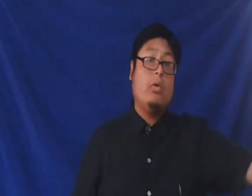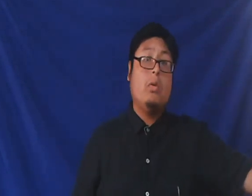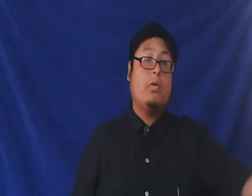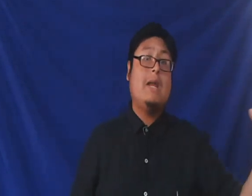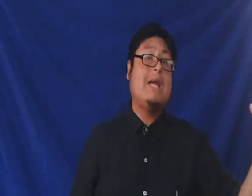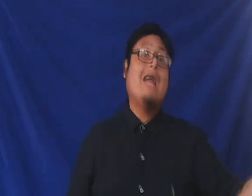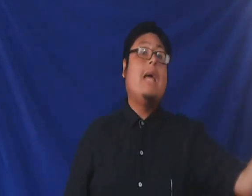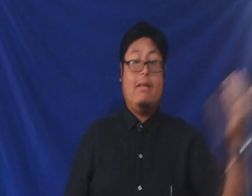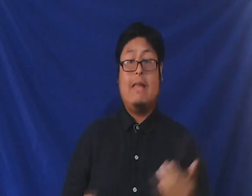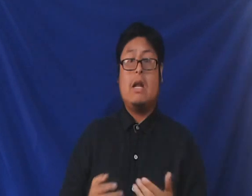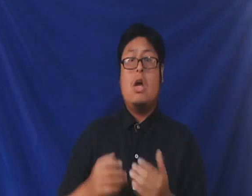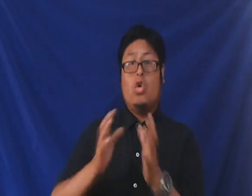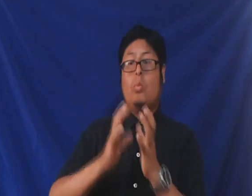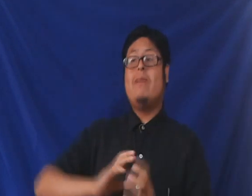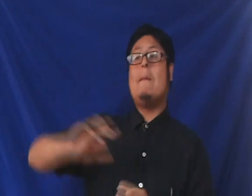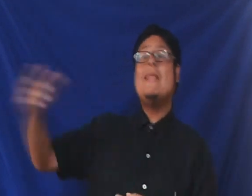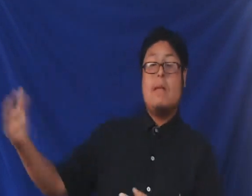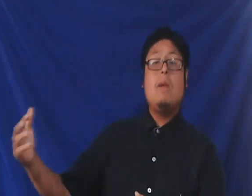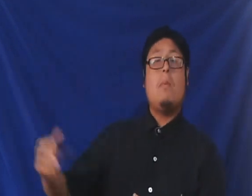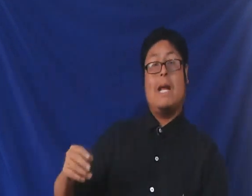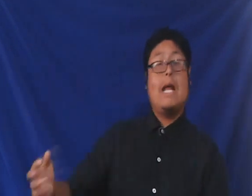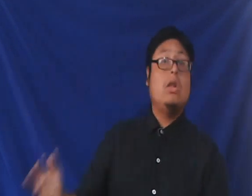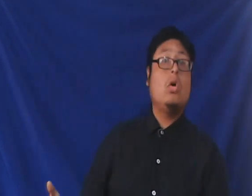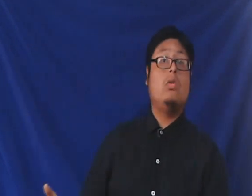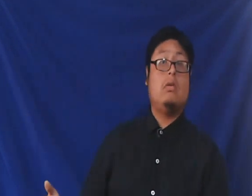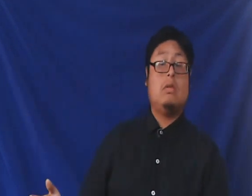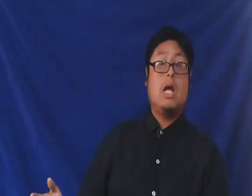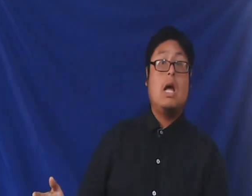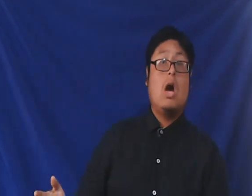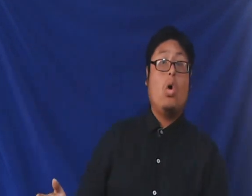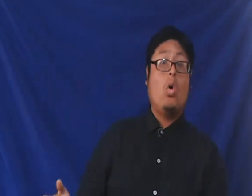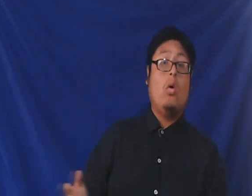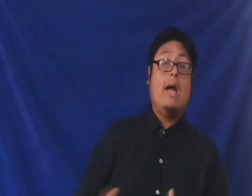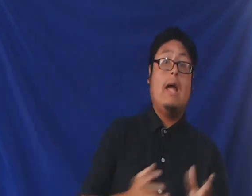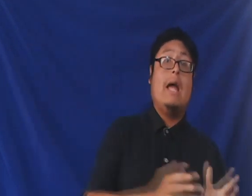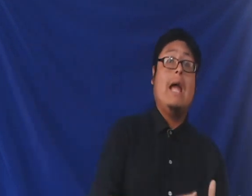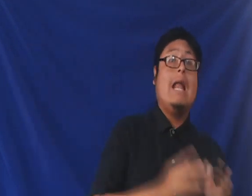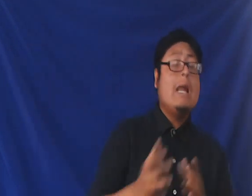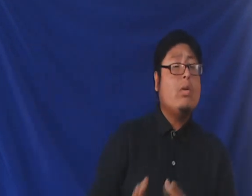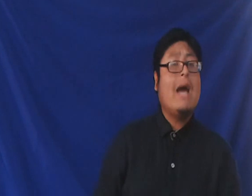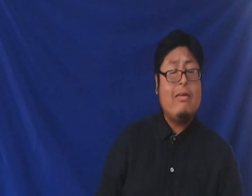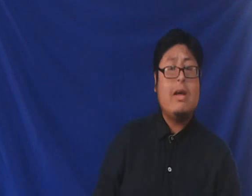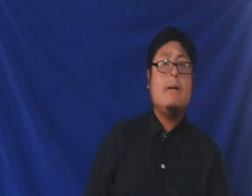podría ya estar supuestamente vivo para aquel entonces. En el libro de Haser